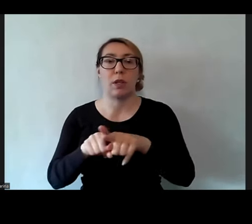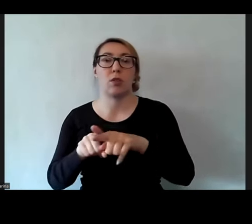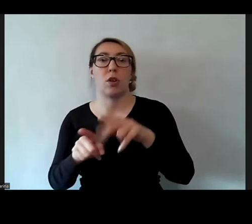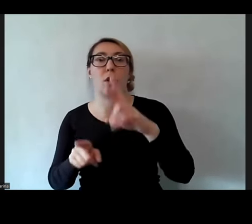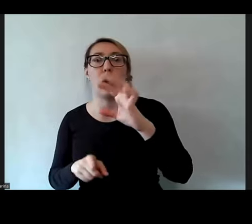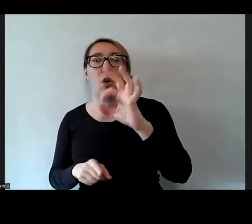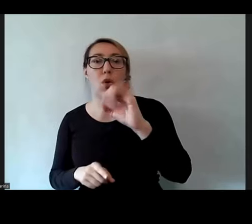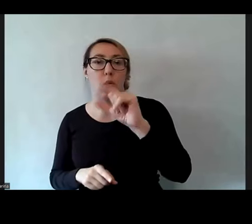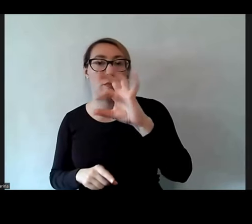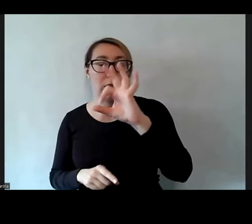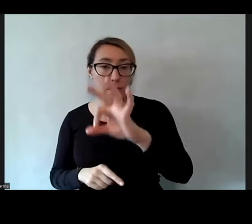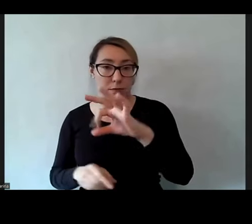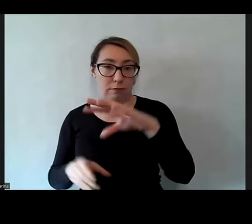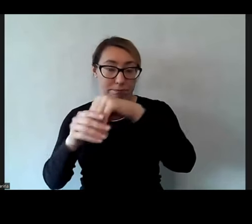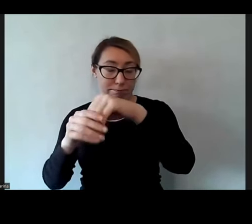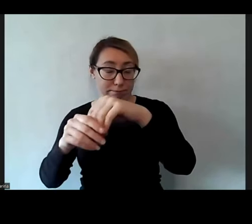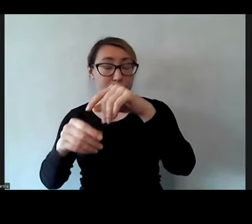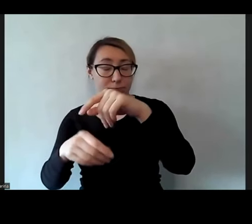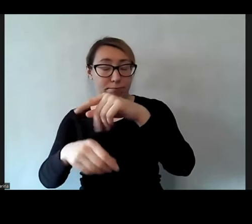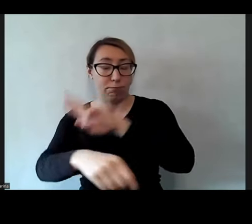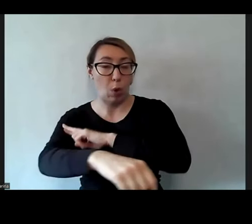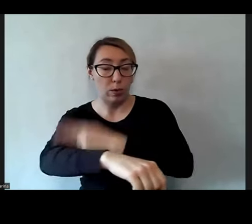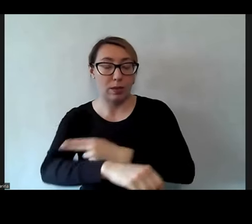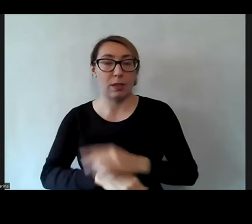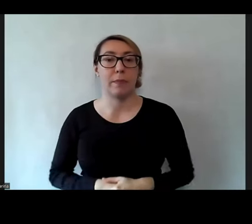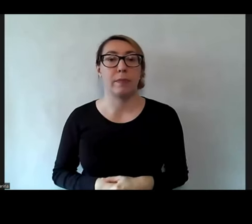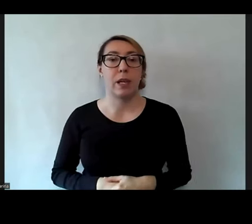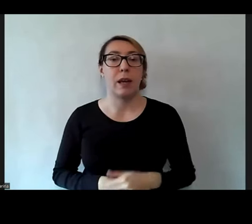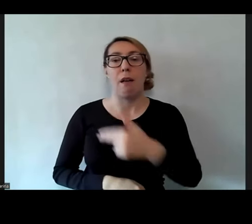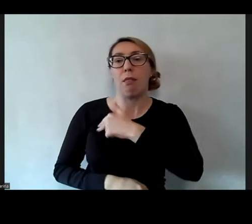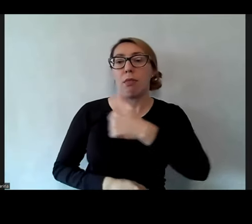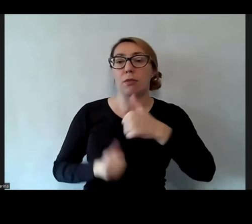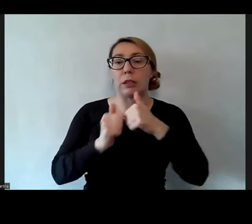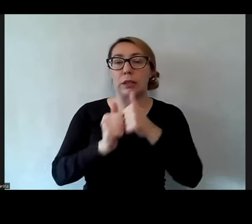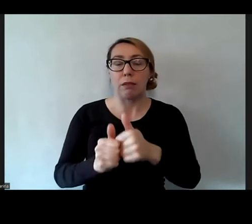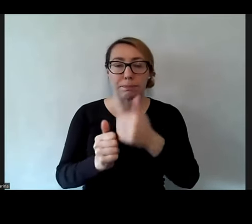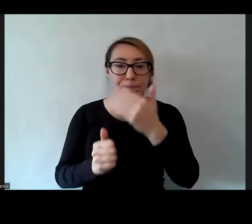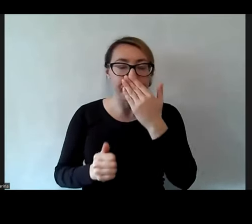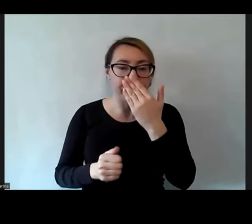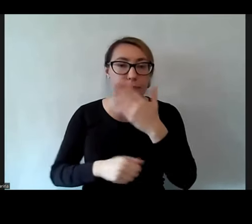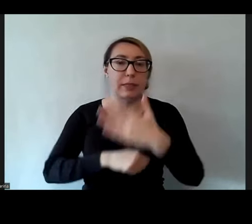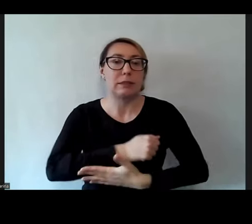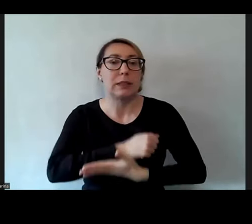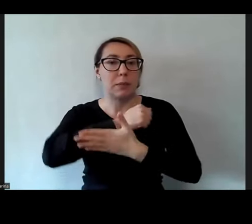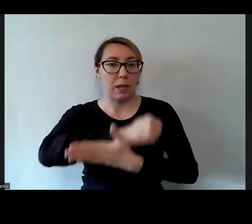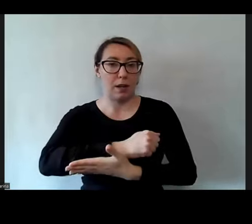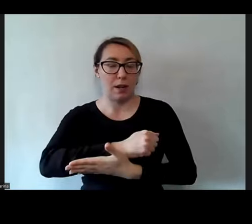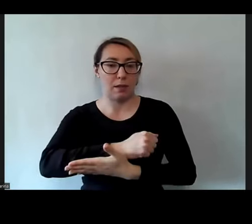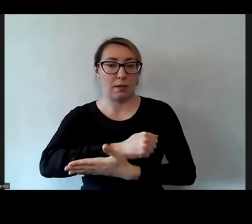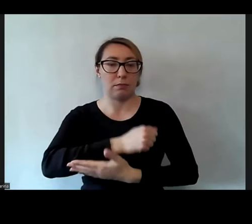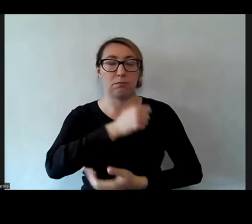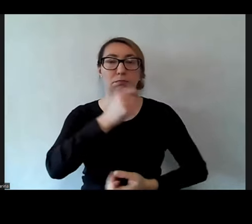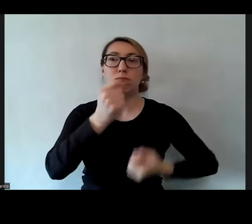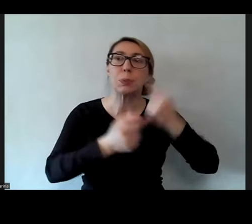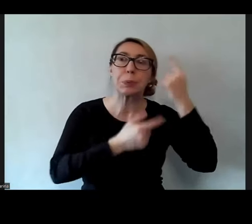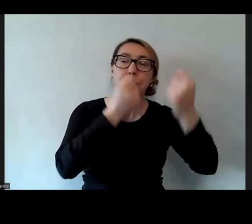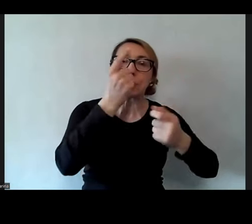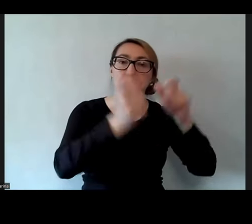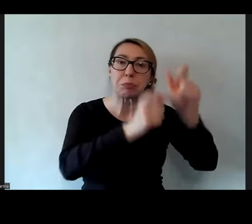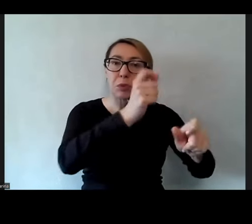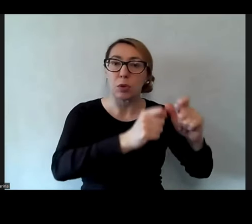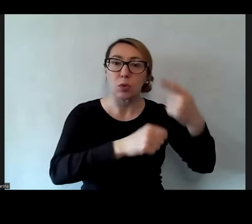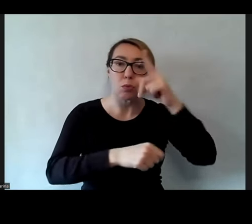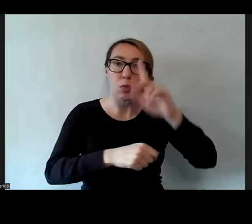w Poznaniu. Naszym zadaniem jest wspieranie innowatorów społecznych, czyli